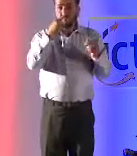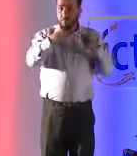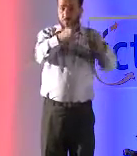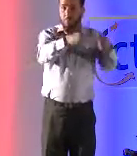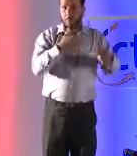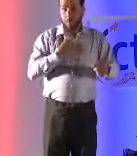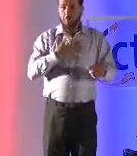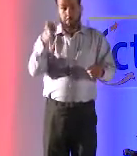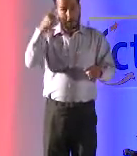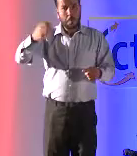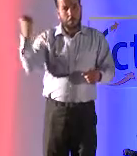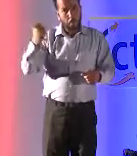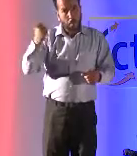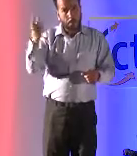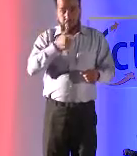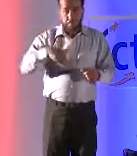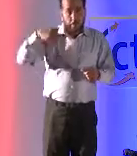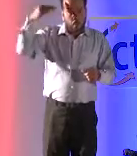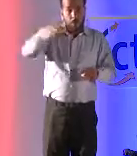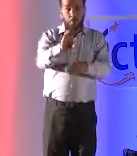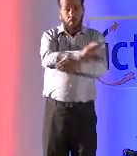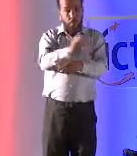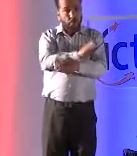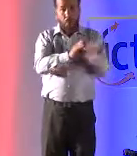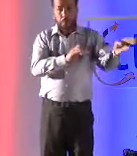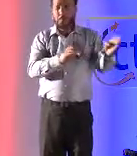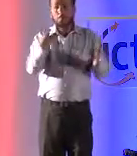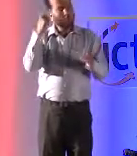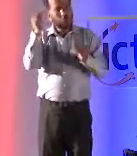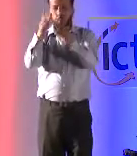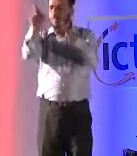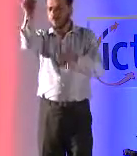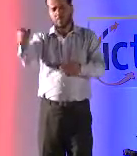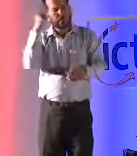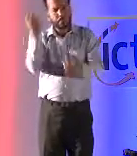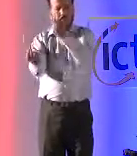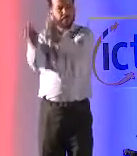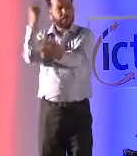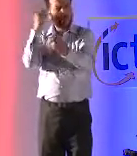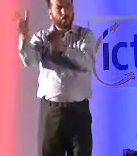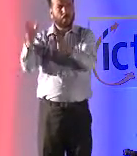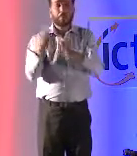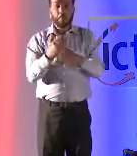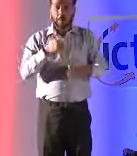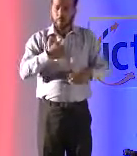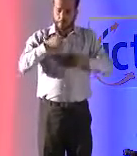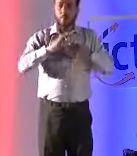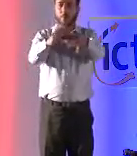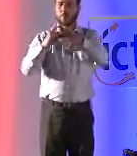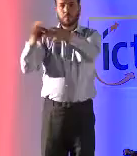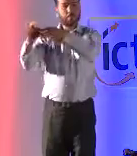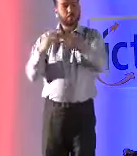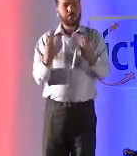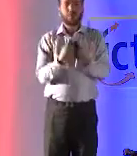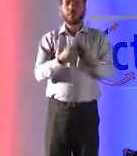والمحترفين لكي يطوروا هذه التقنيات بطريقتهم الخاصة وهذا يجعلنا أن نتواصل مع